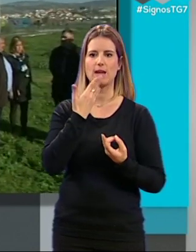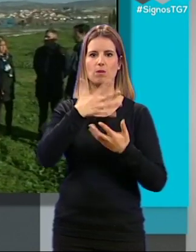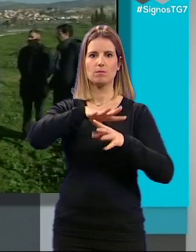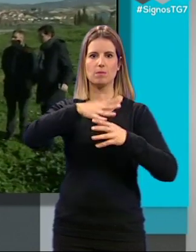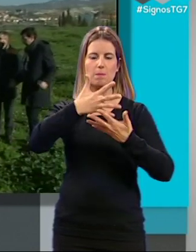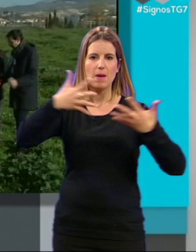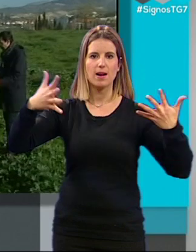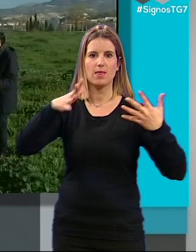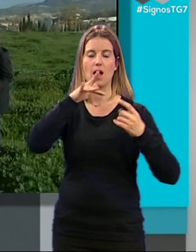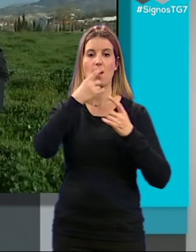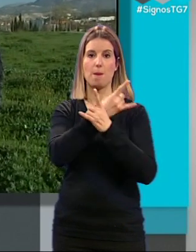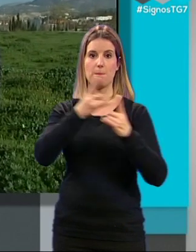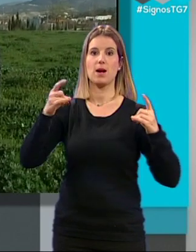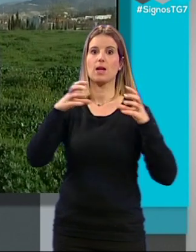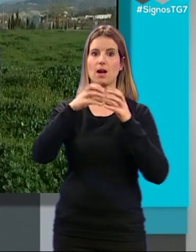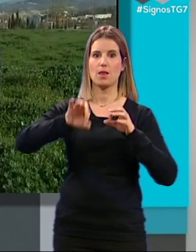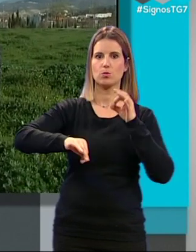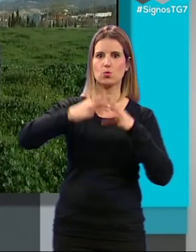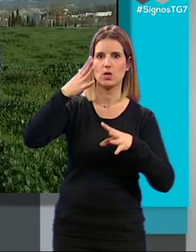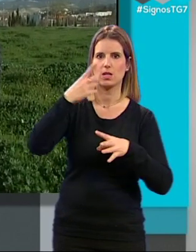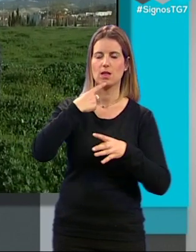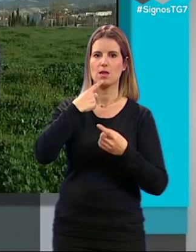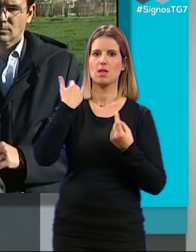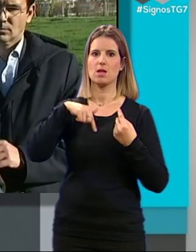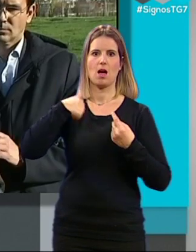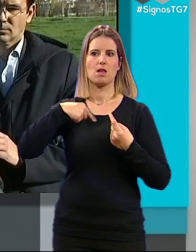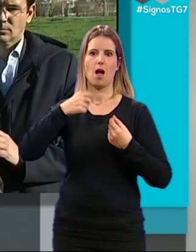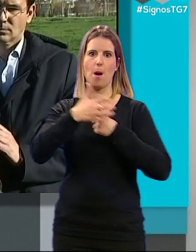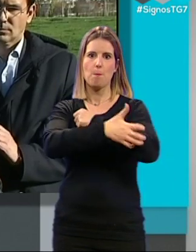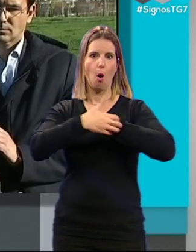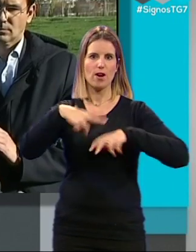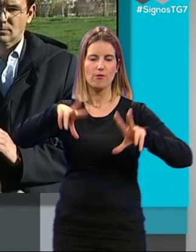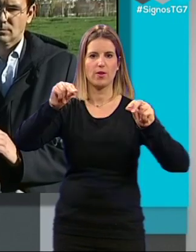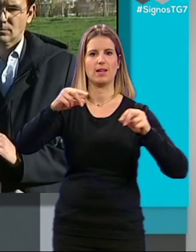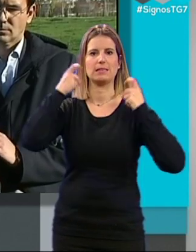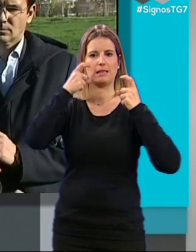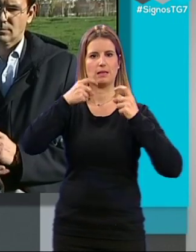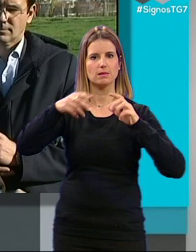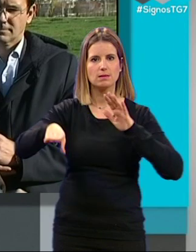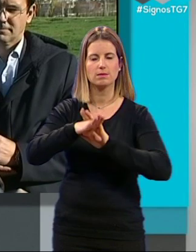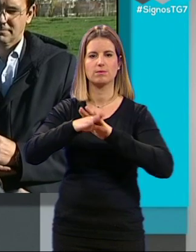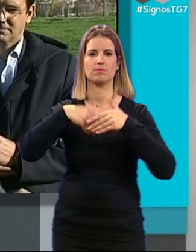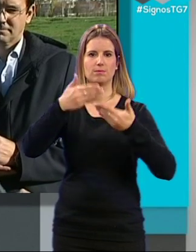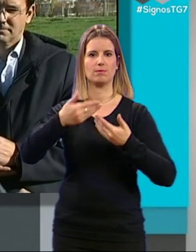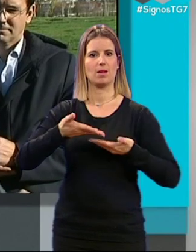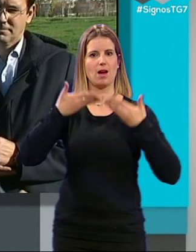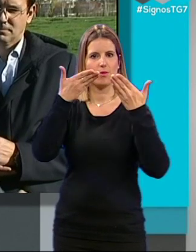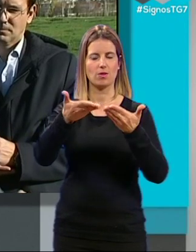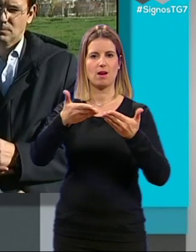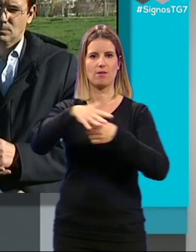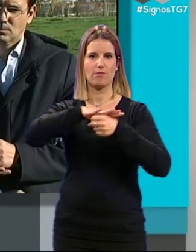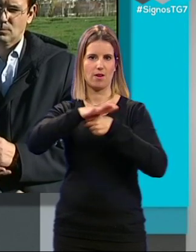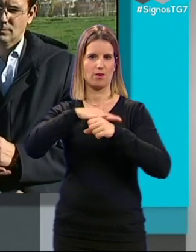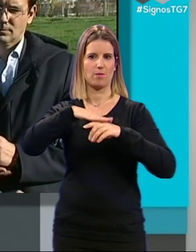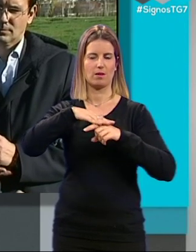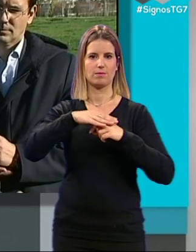Ahora que es parque de Granada, por suerte, hemos salido, dicen, de los ratios de pobreza, pues, darle un empujón a esto sería ayudarle un poquito a este barrio, al parque